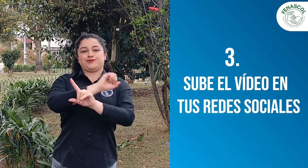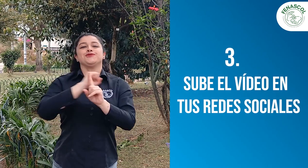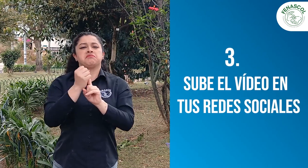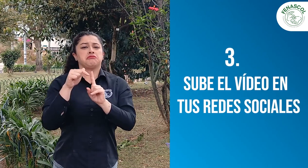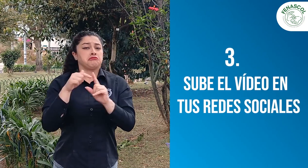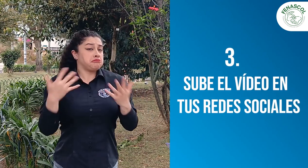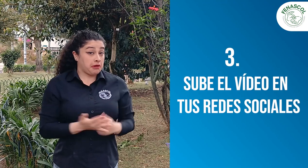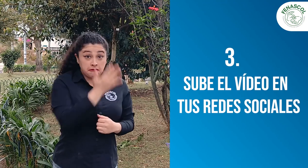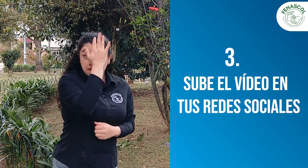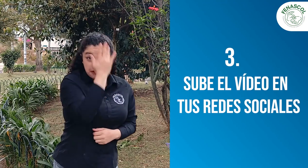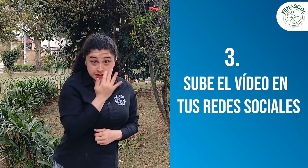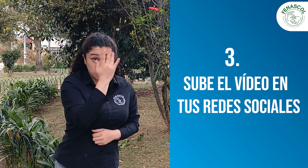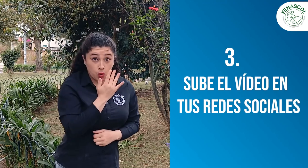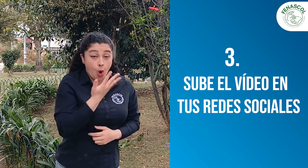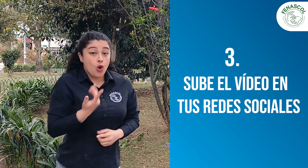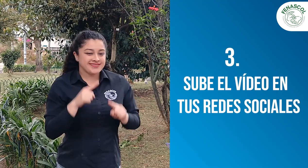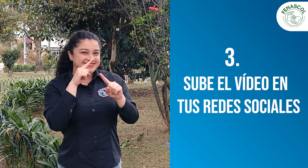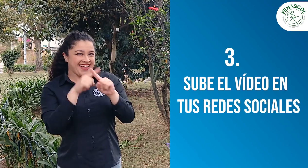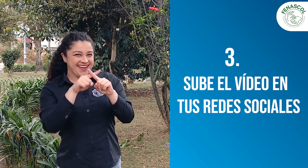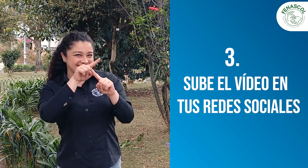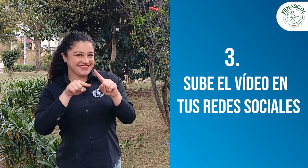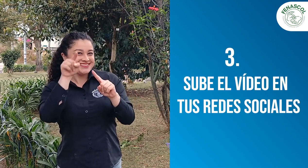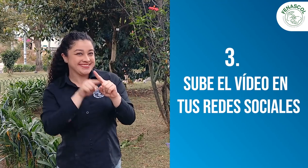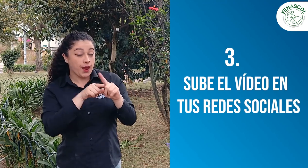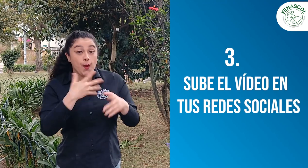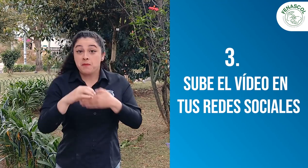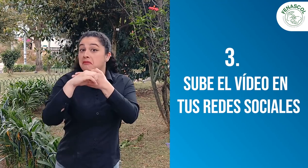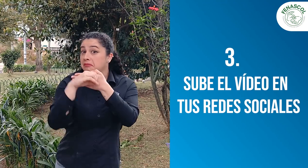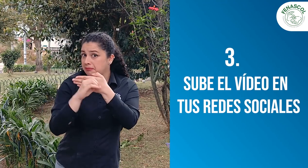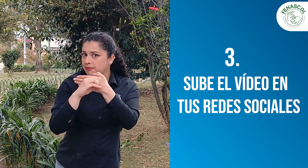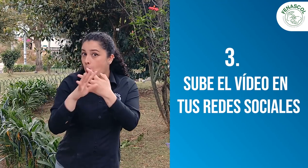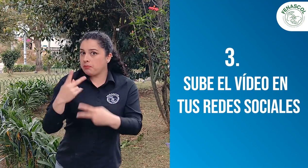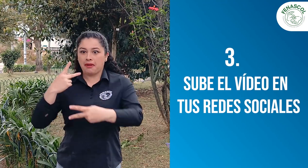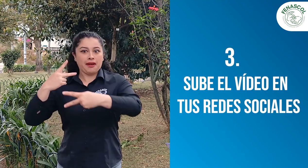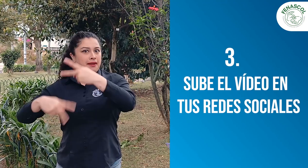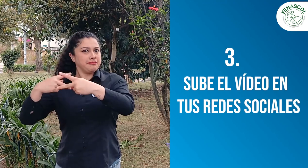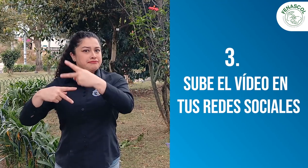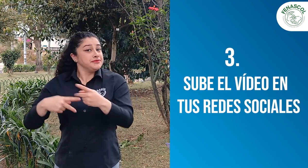Facebook, X, Instagram y o TikTok, lo que prefieras.